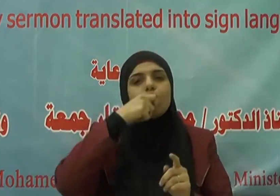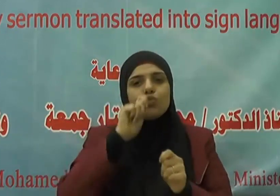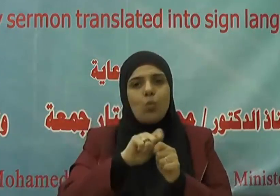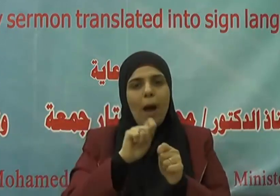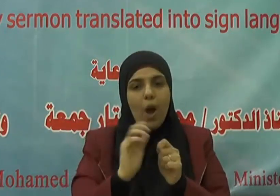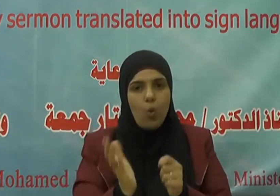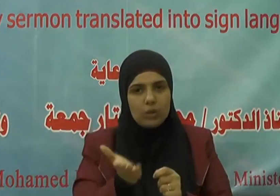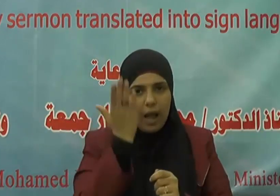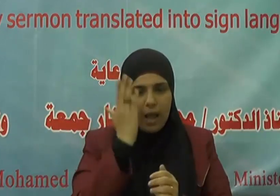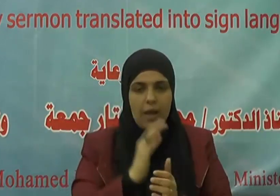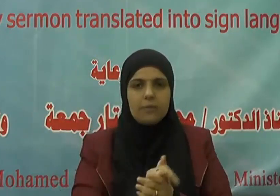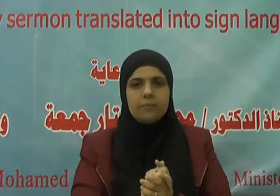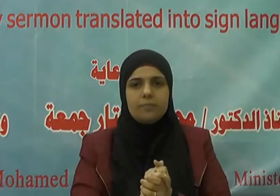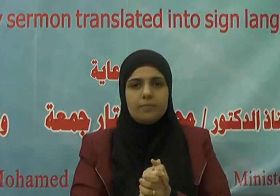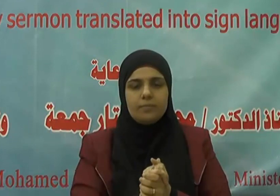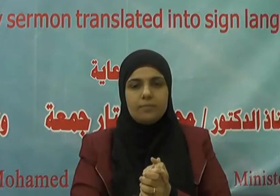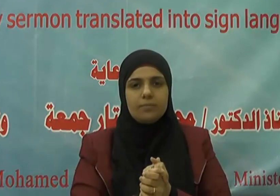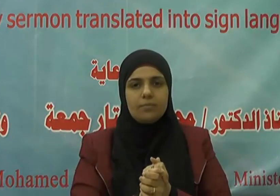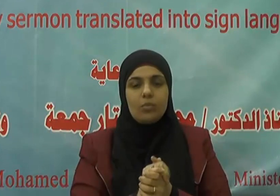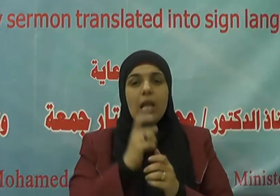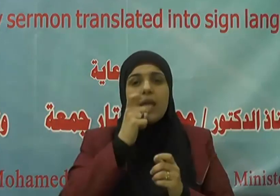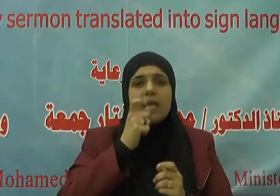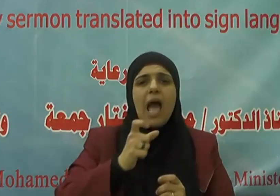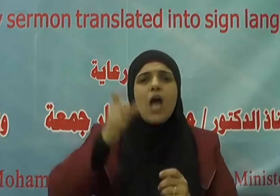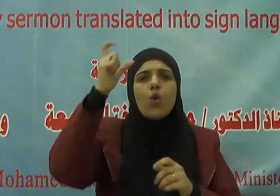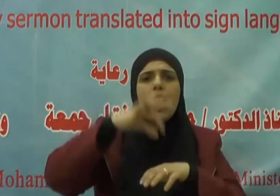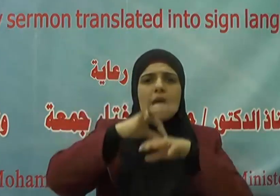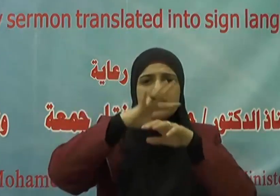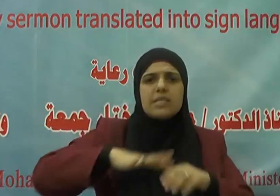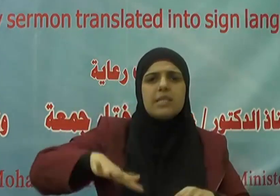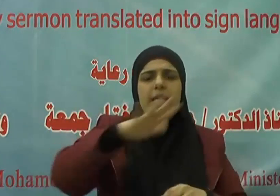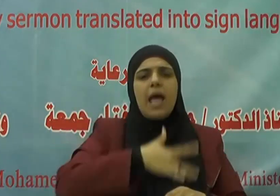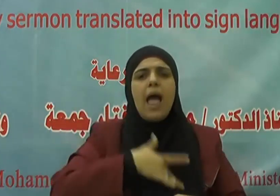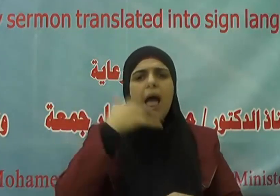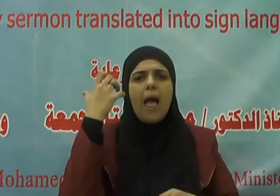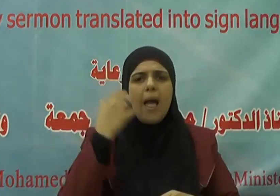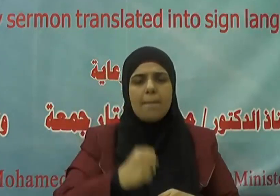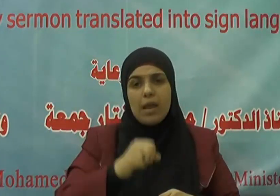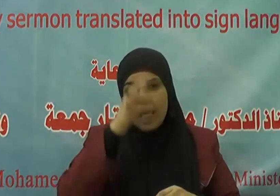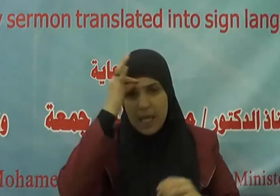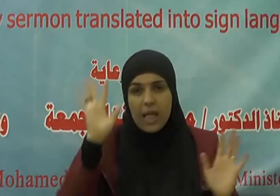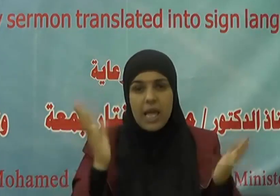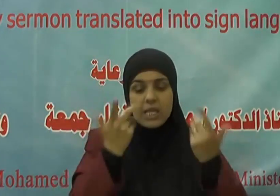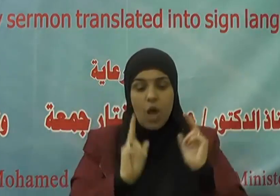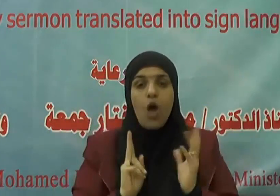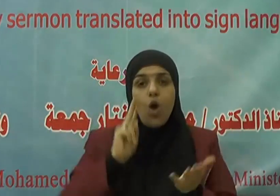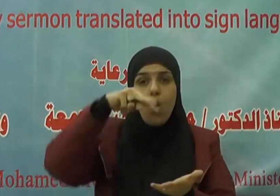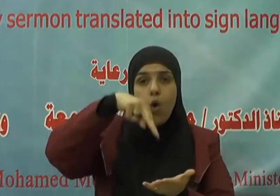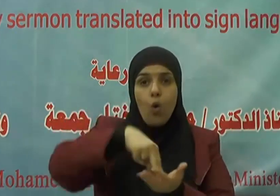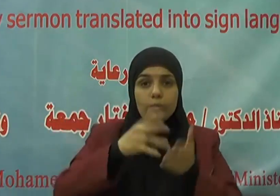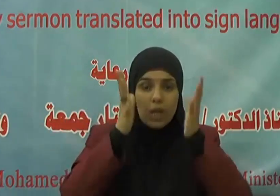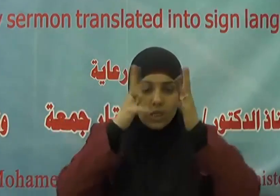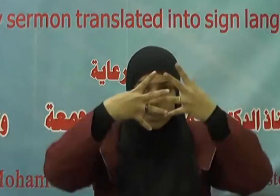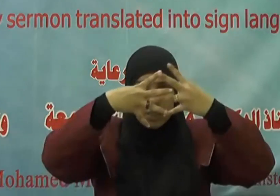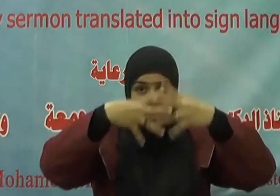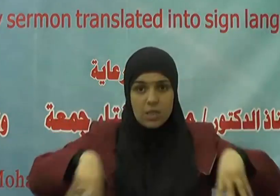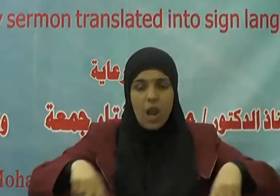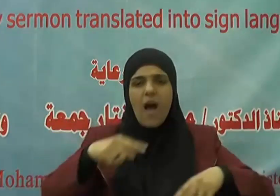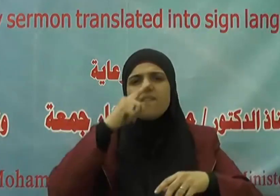سبحانه يا أيها الذين آمنوا إذا كنتم إلى الصلاة